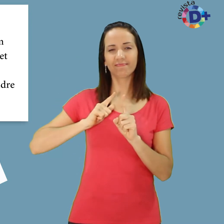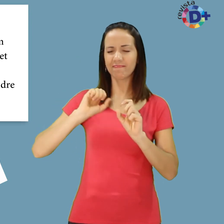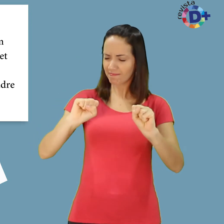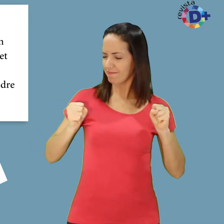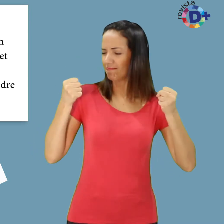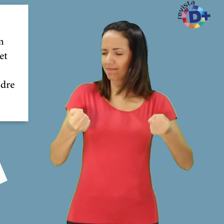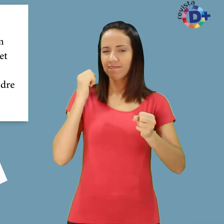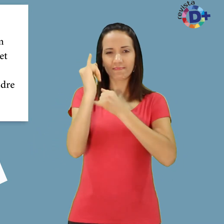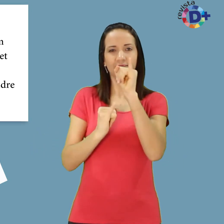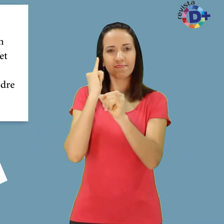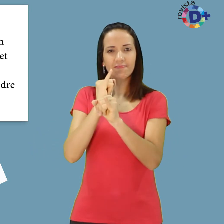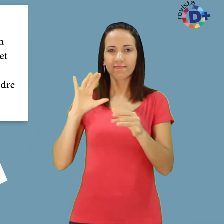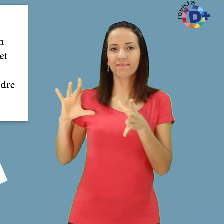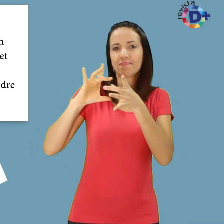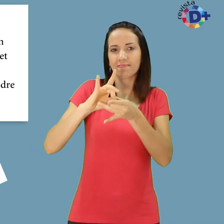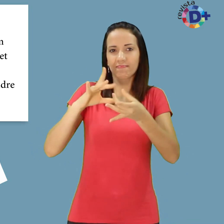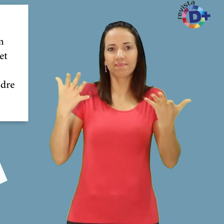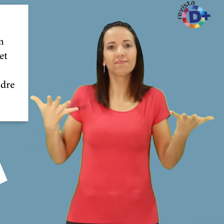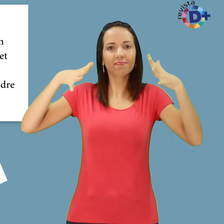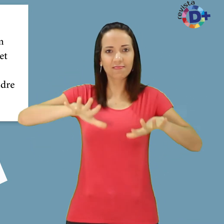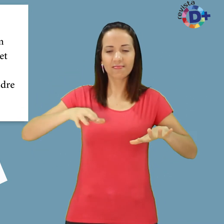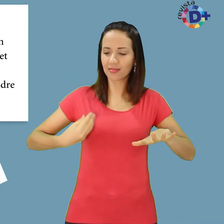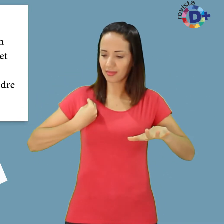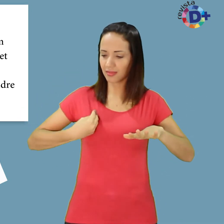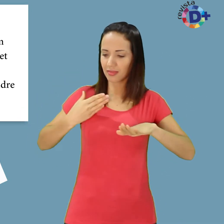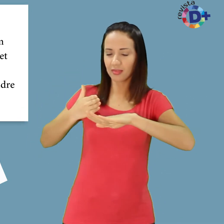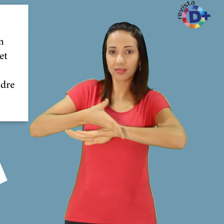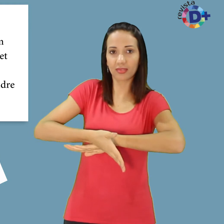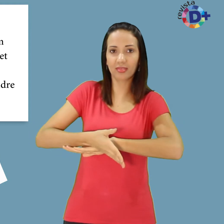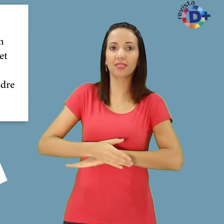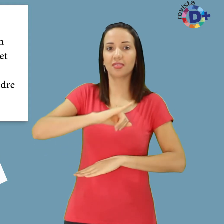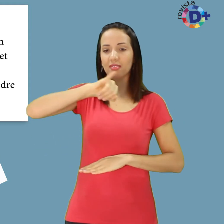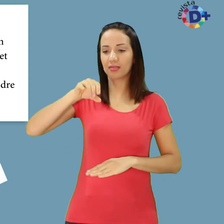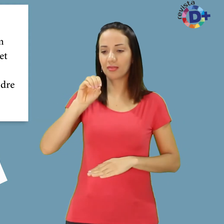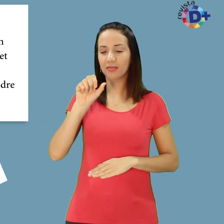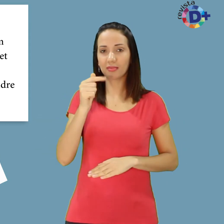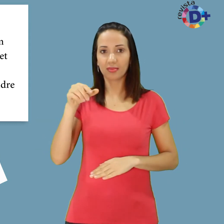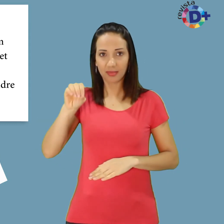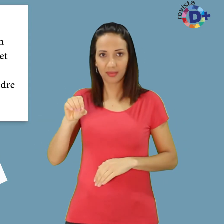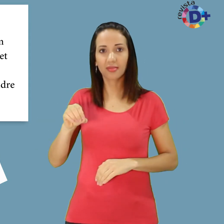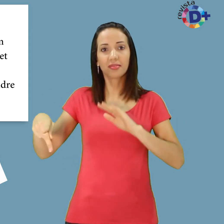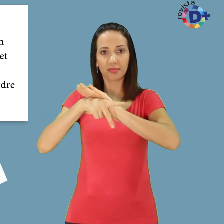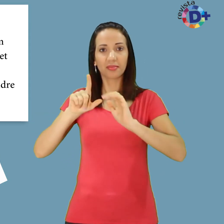Internet como Aliada da Inclusão Participantes João Bogas, da Hand Talk